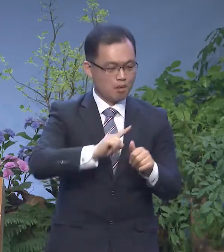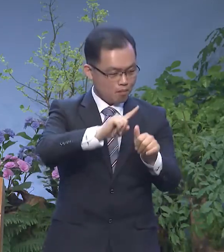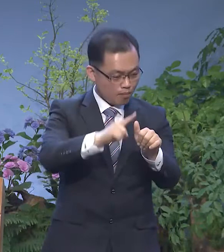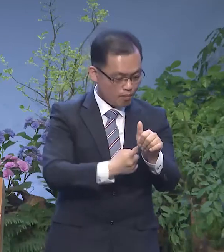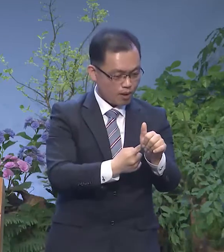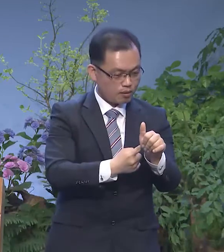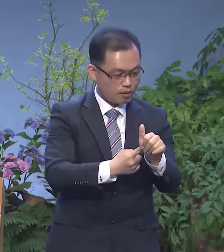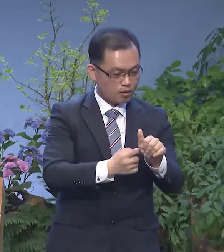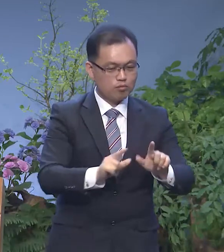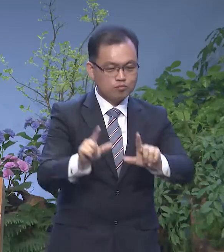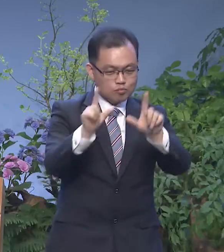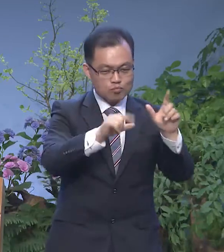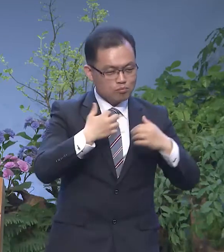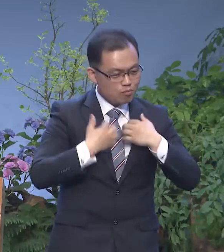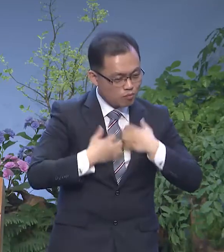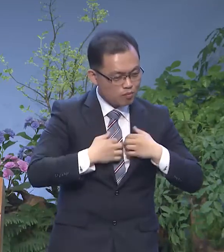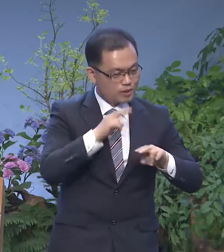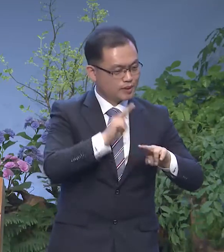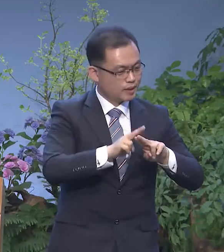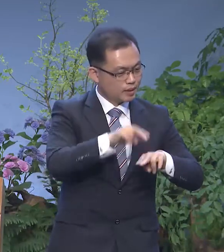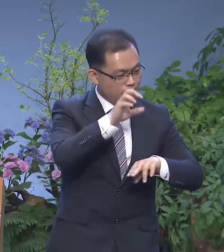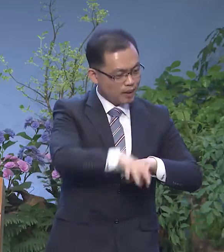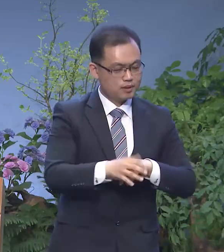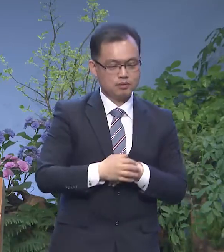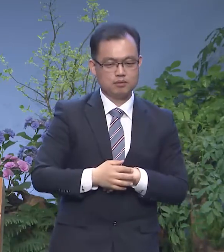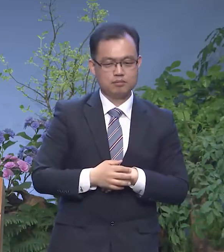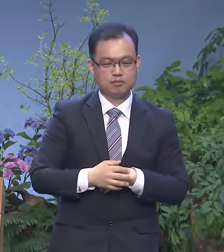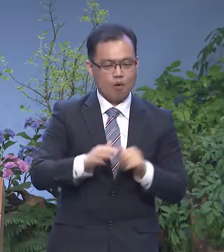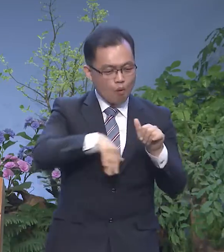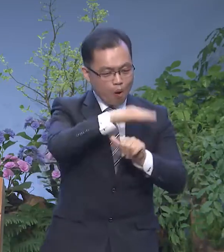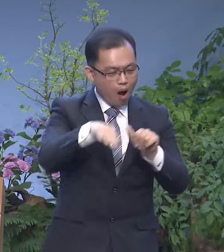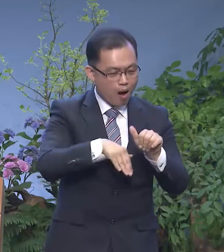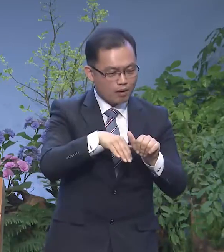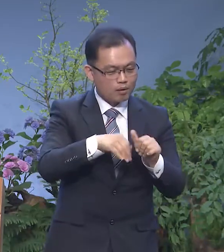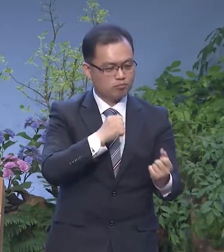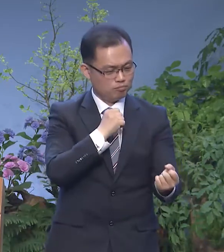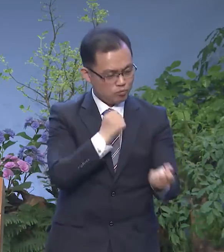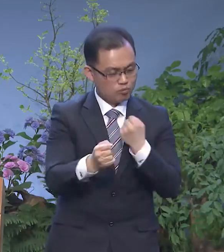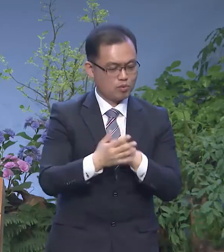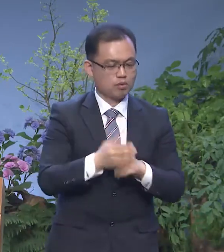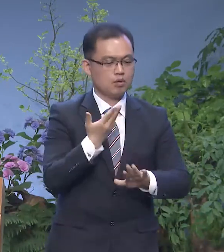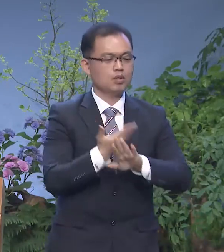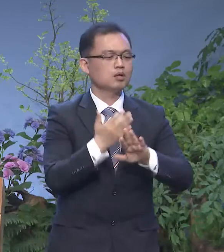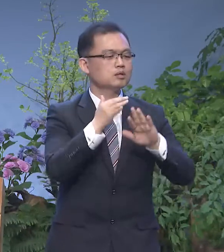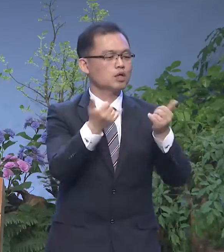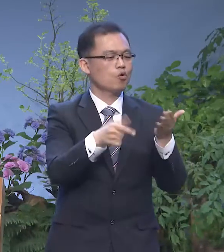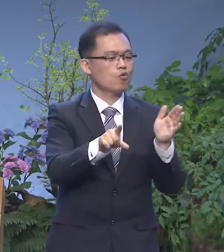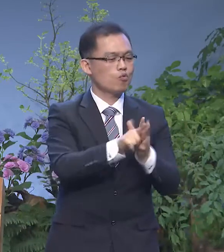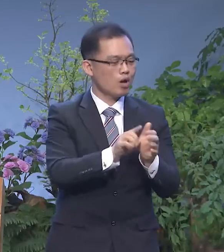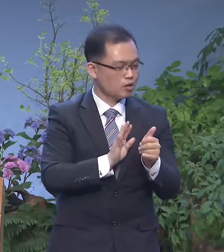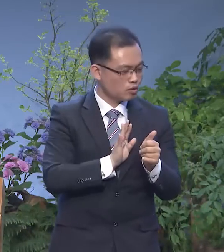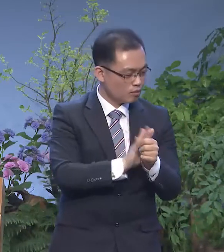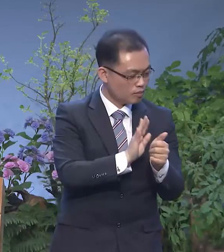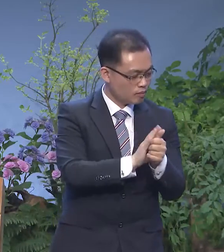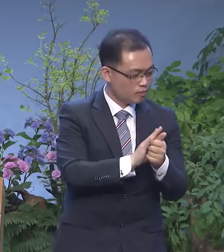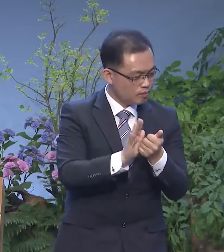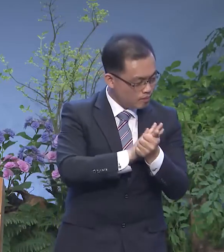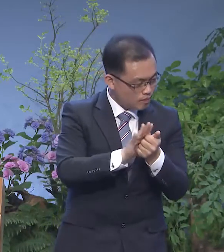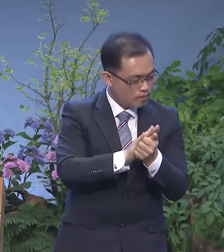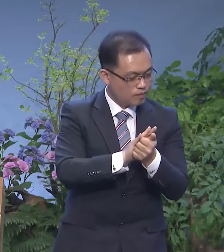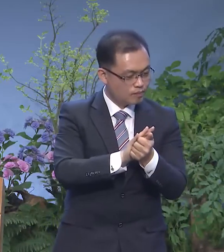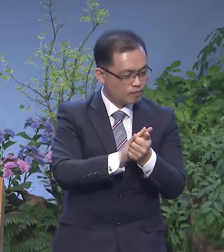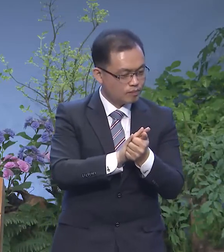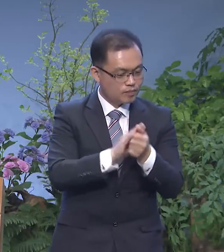자리에서 또 그런 환경이라고 할지라도 타인을 위해서 양보하고 성기는 우리 성도들이 되면